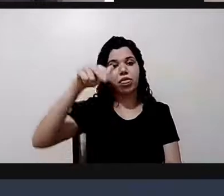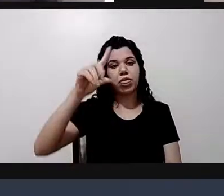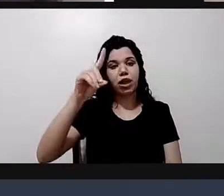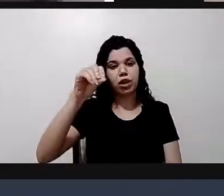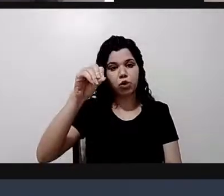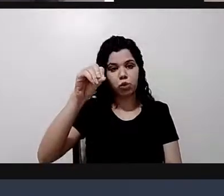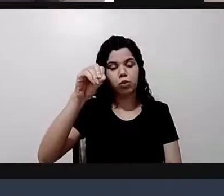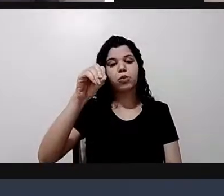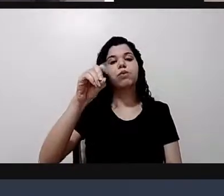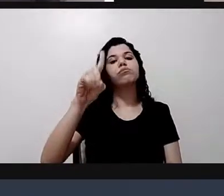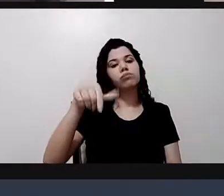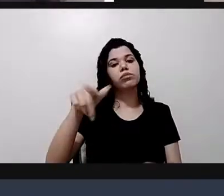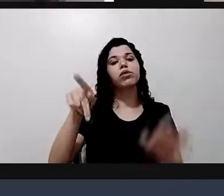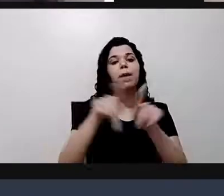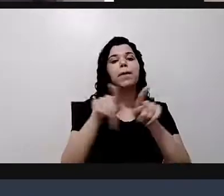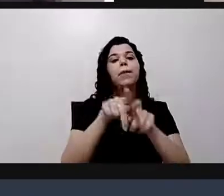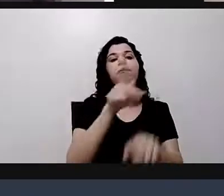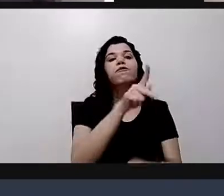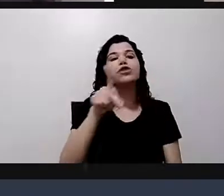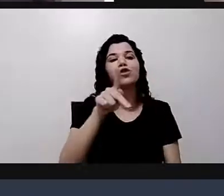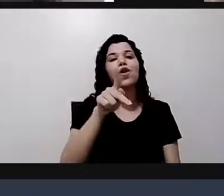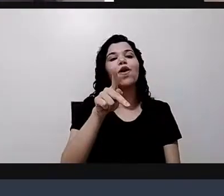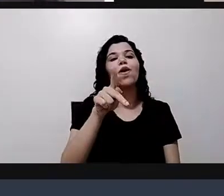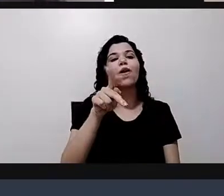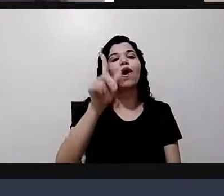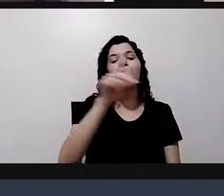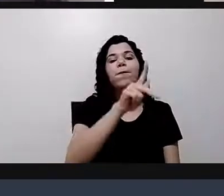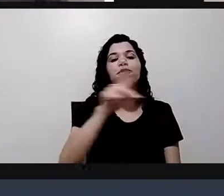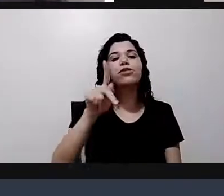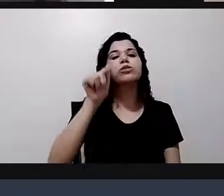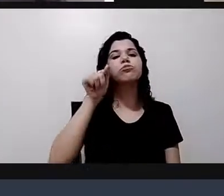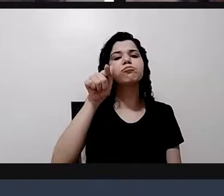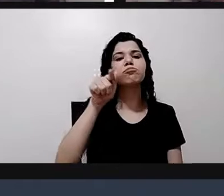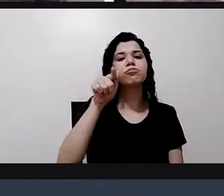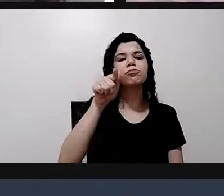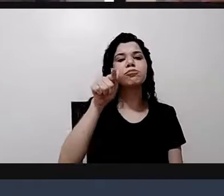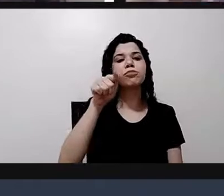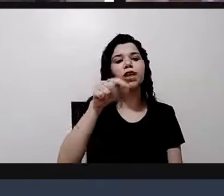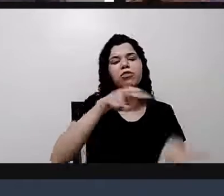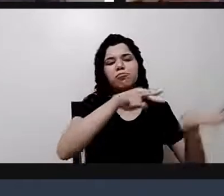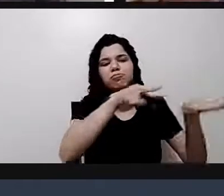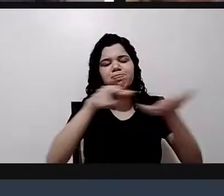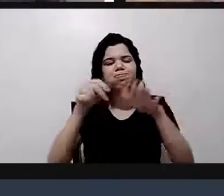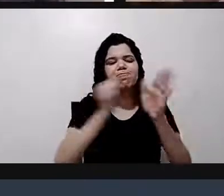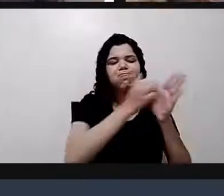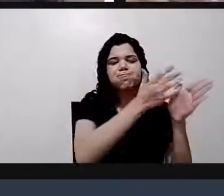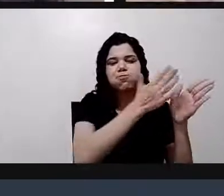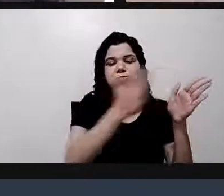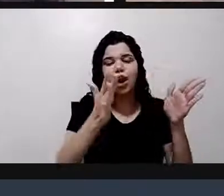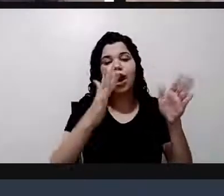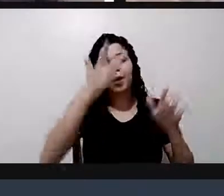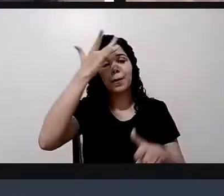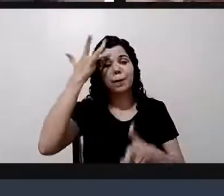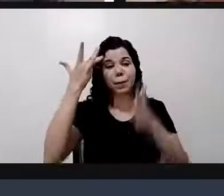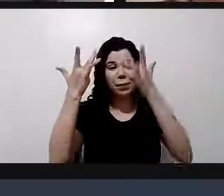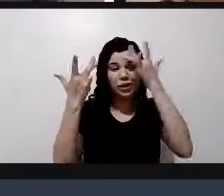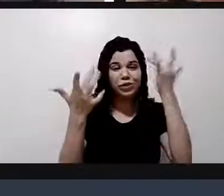Fernando, professor Fernandinho. Esse professor Fernandinho, a semana toda, as pessoas que... comecei a divulgar,